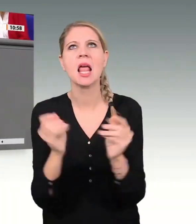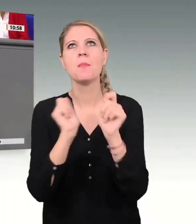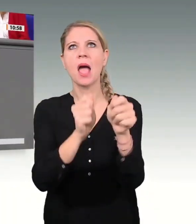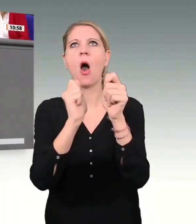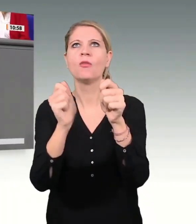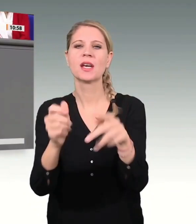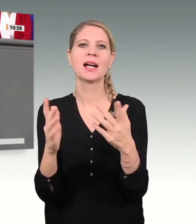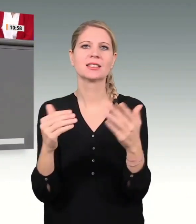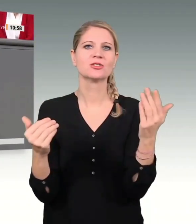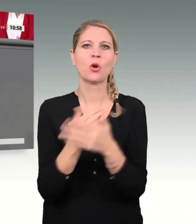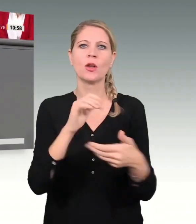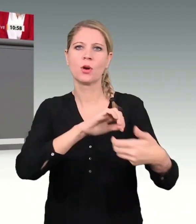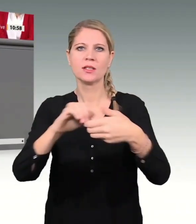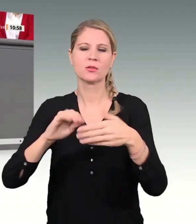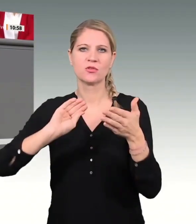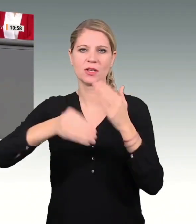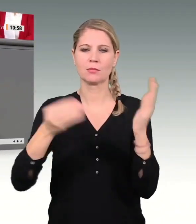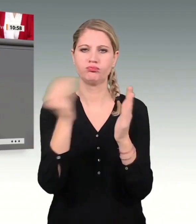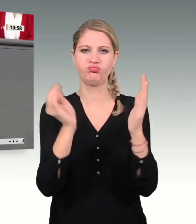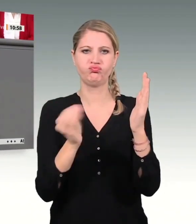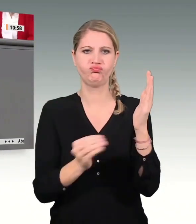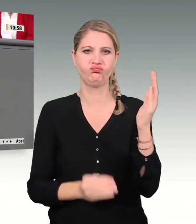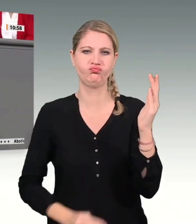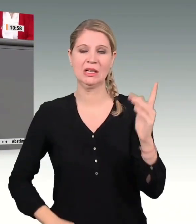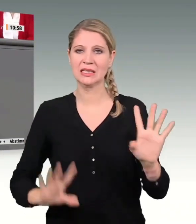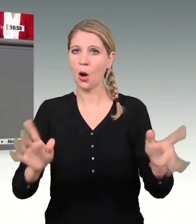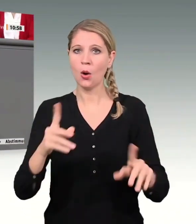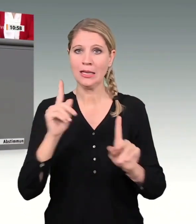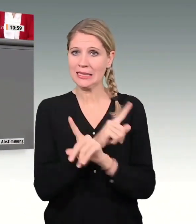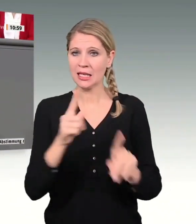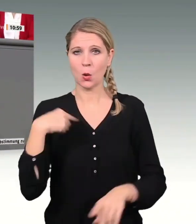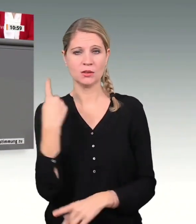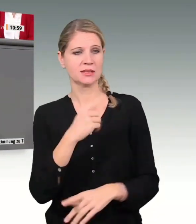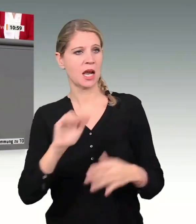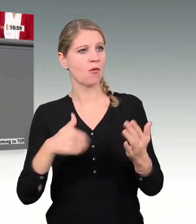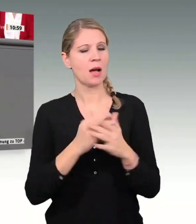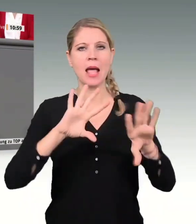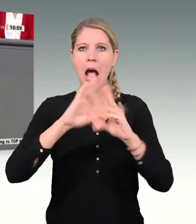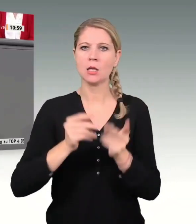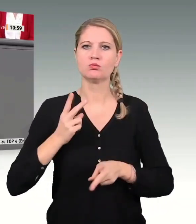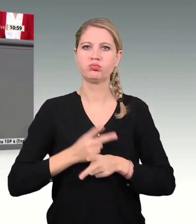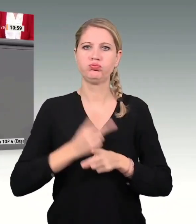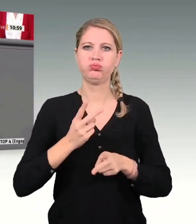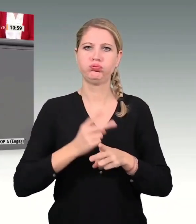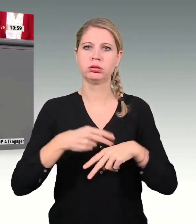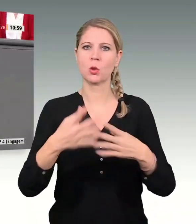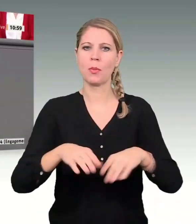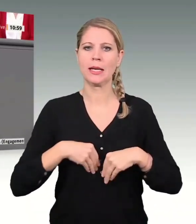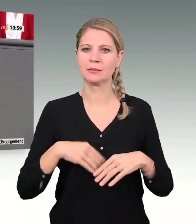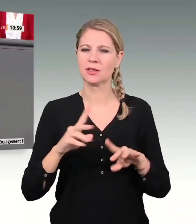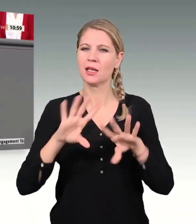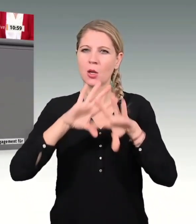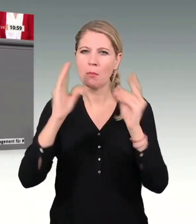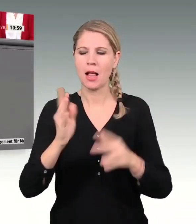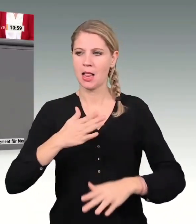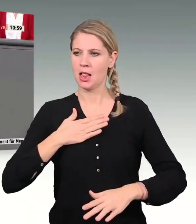Aufgabe, das alles nur fortzusetzen, sondern auch mal eine Sekunde darüber nachzudenken, ob alles, was angesammelt worden ist über die letzten